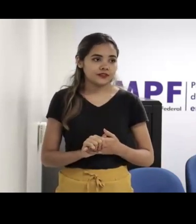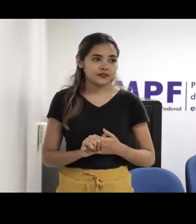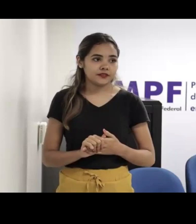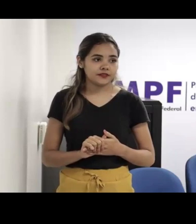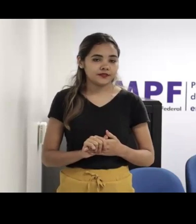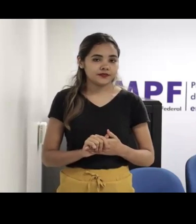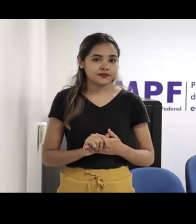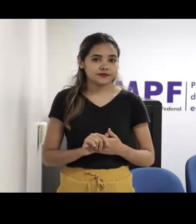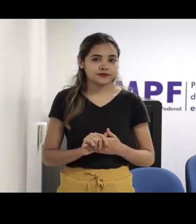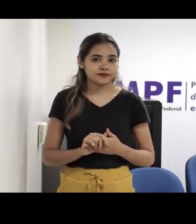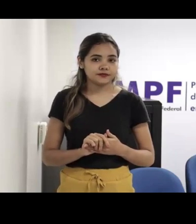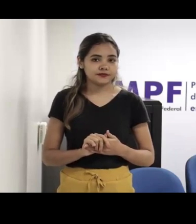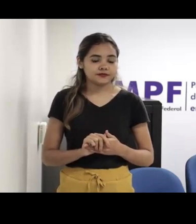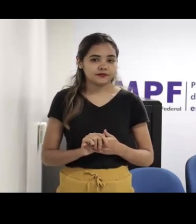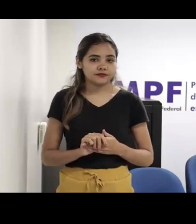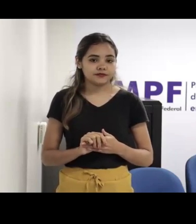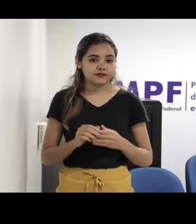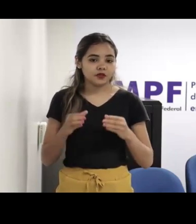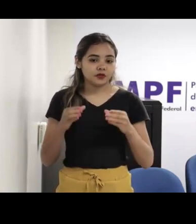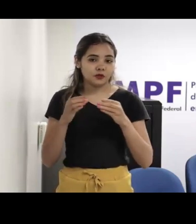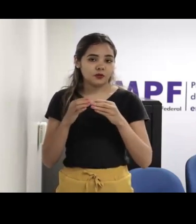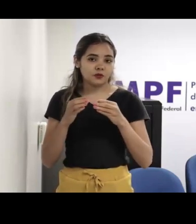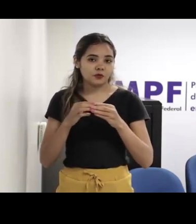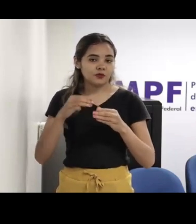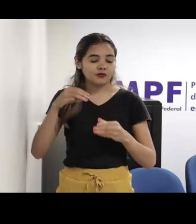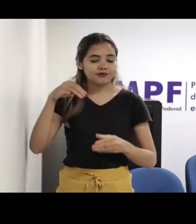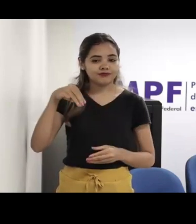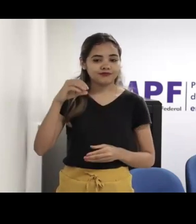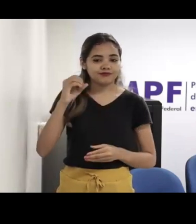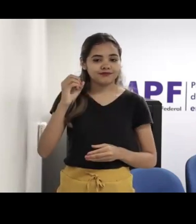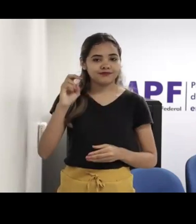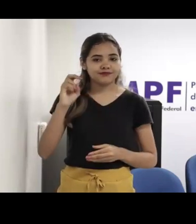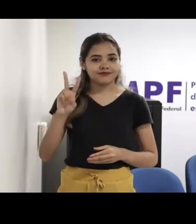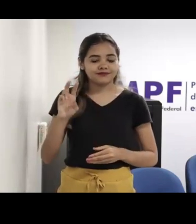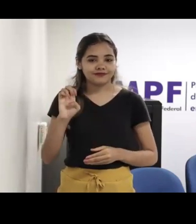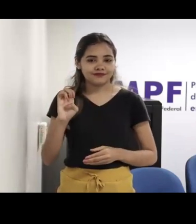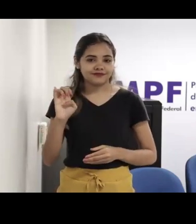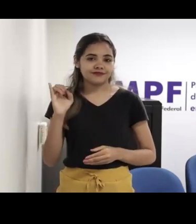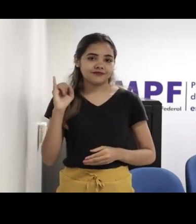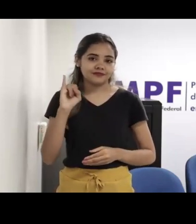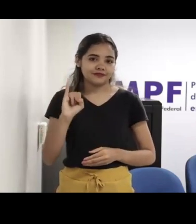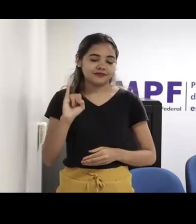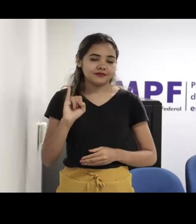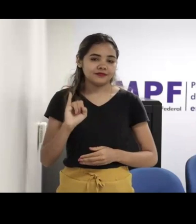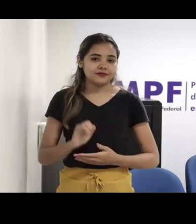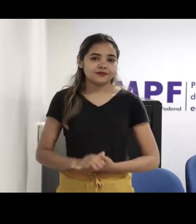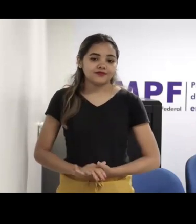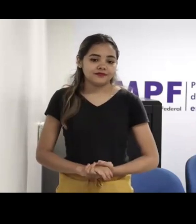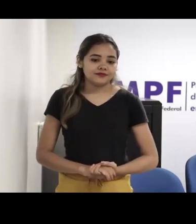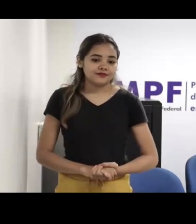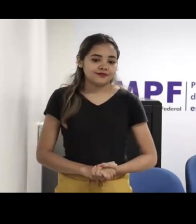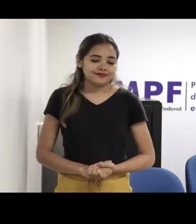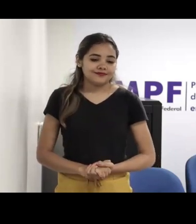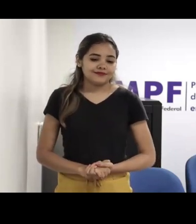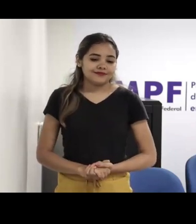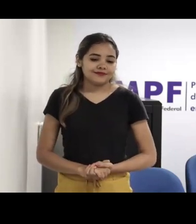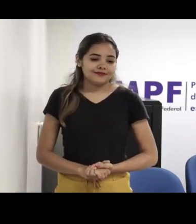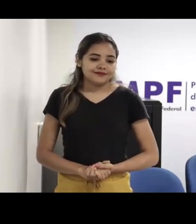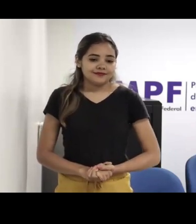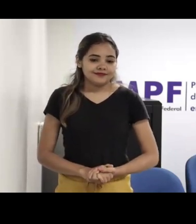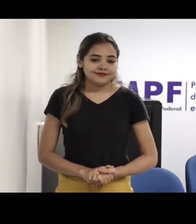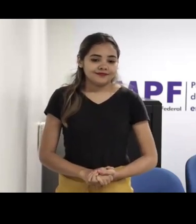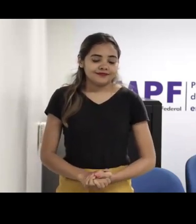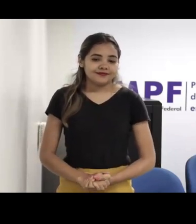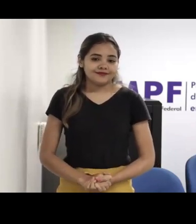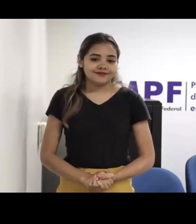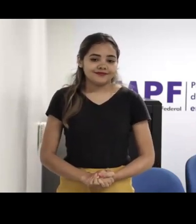O MOVEI, que está representado aqui pela nossa servidora do MPU, Elisângela, pessoa por quem eu